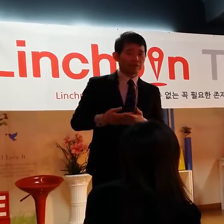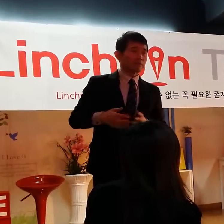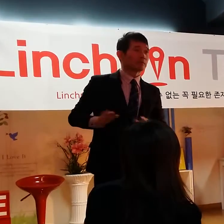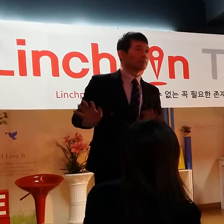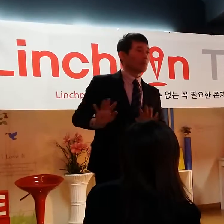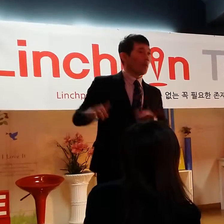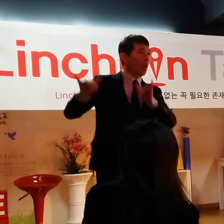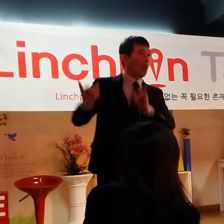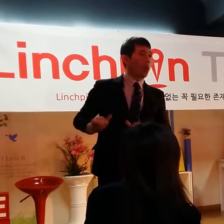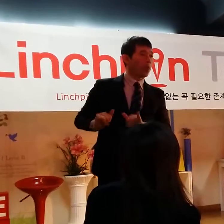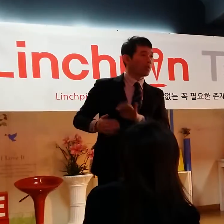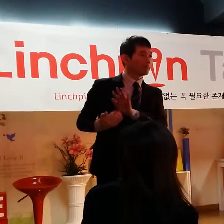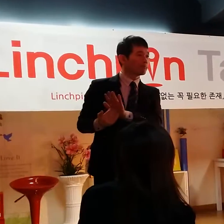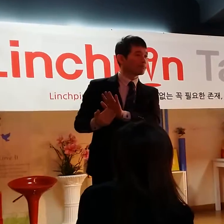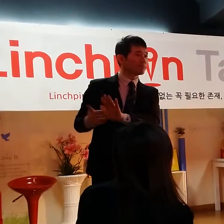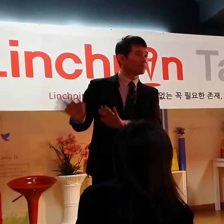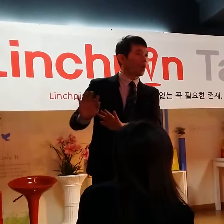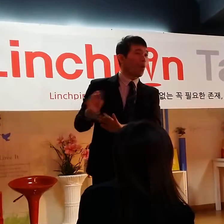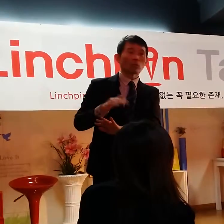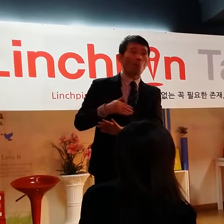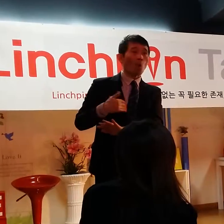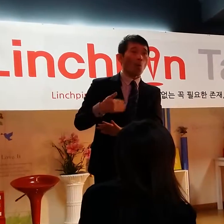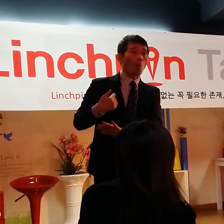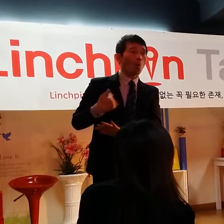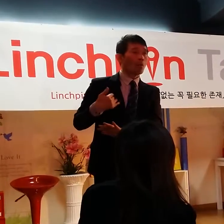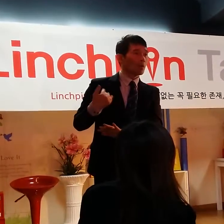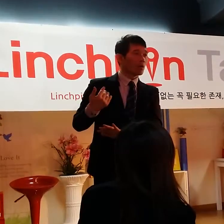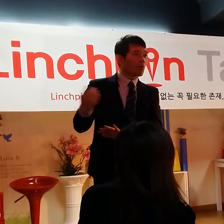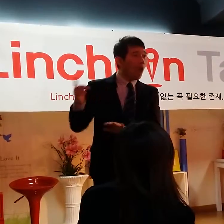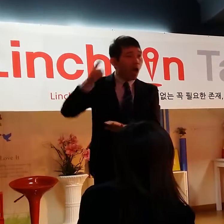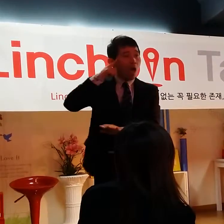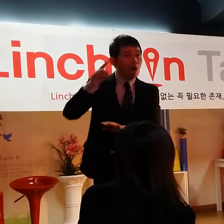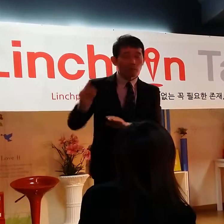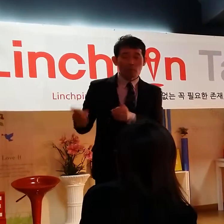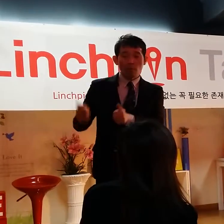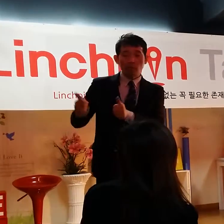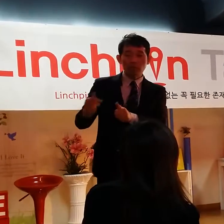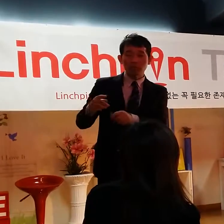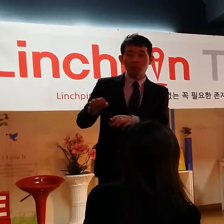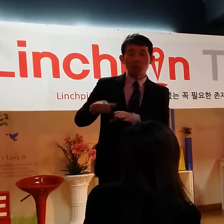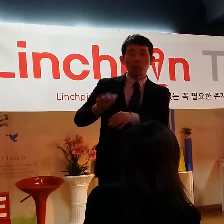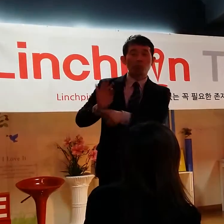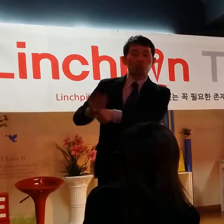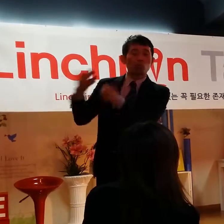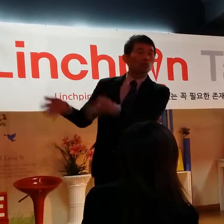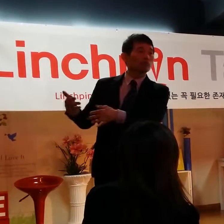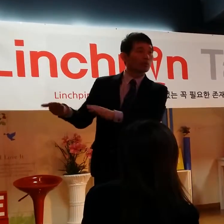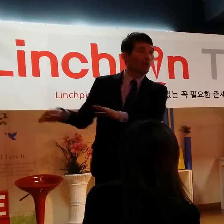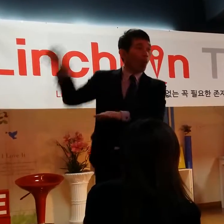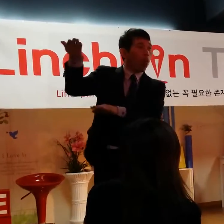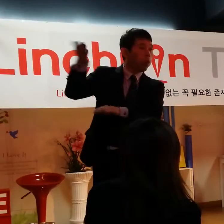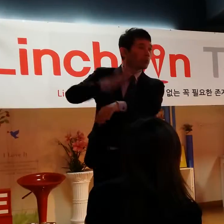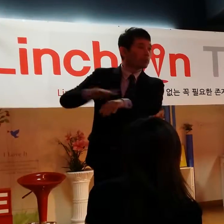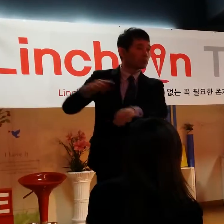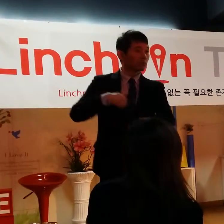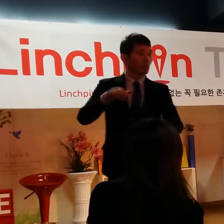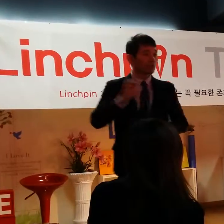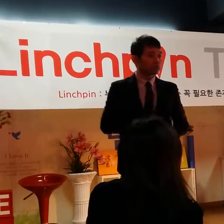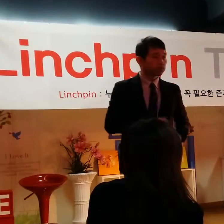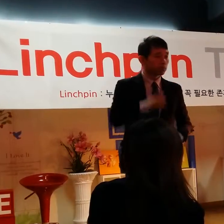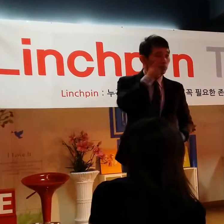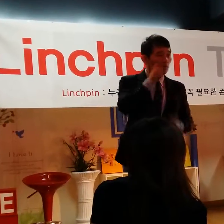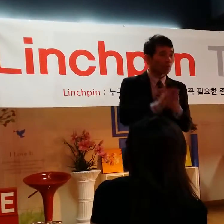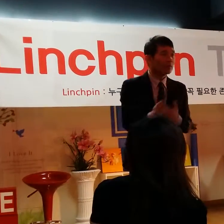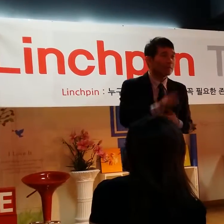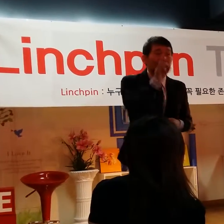공유하는 경우 커다란죠? 왜? 걔하고 나하고는 상충이 없으니까. 그런 약한 연결들이 정말 13억